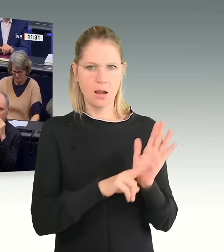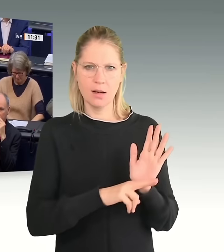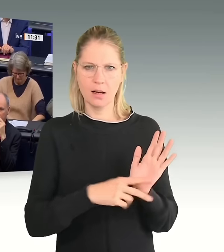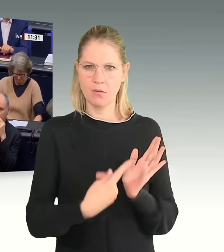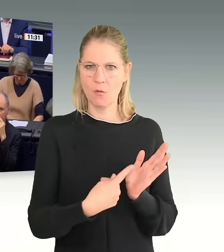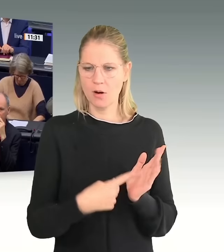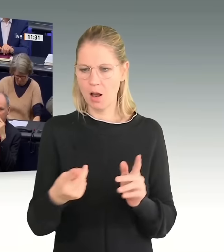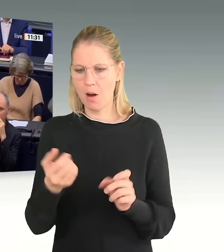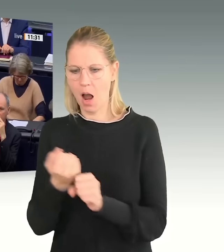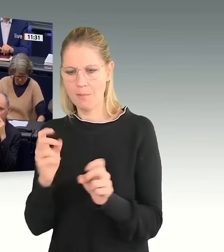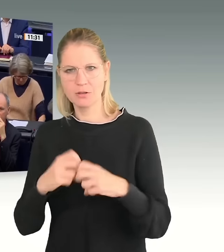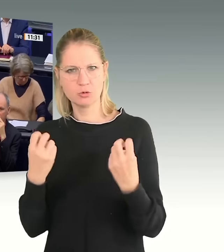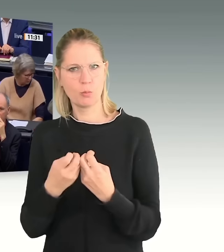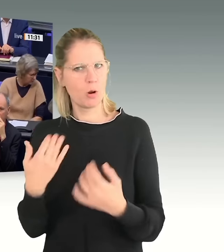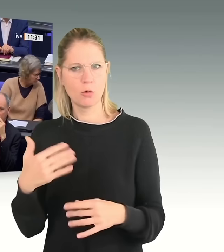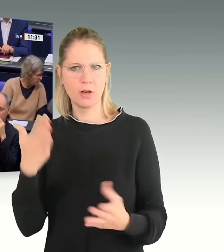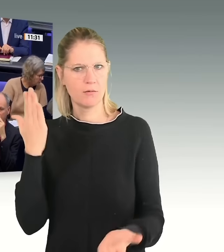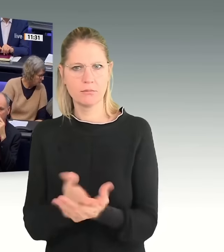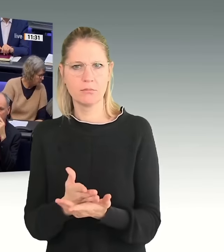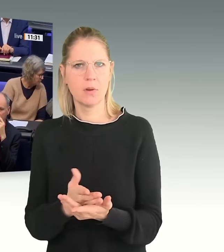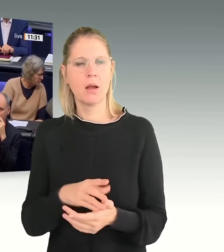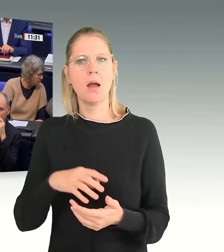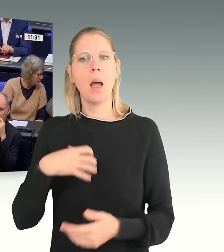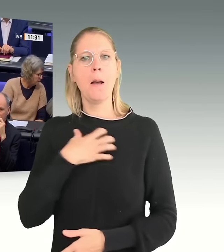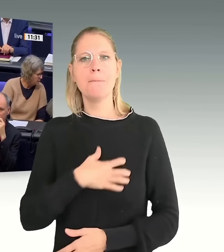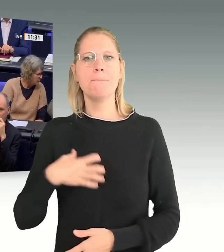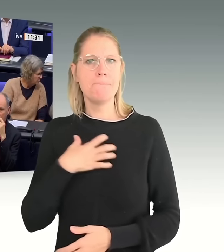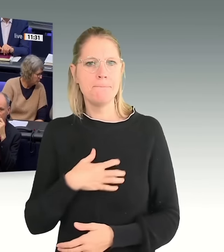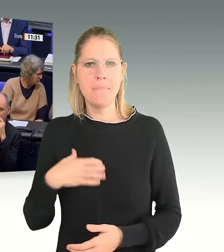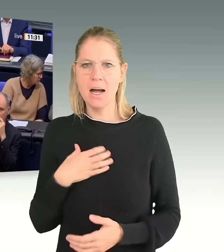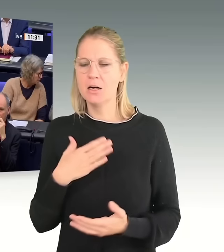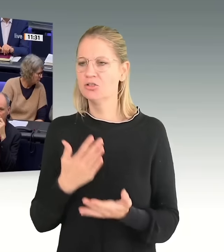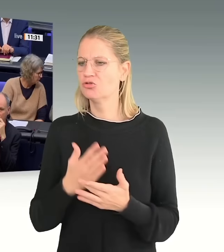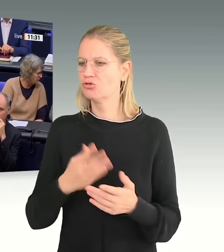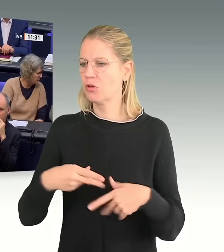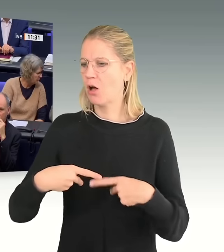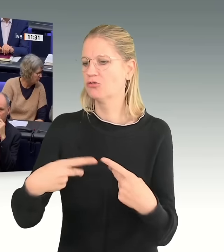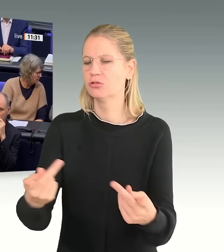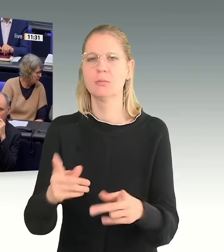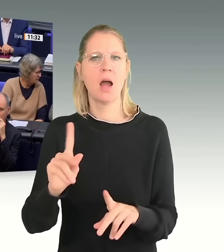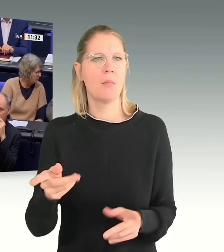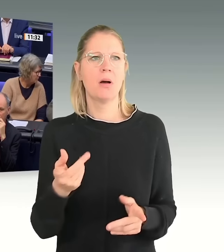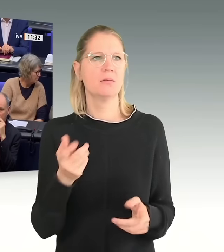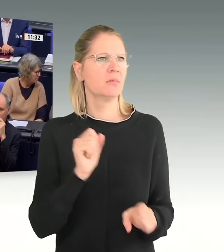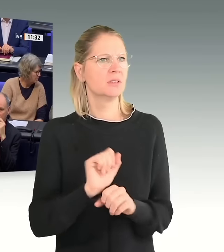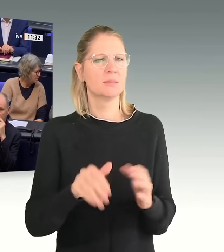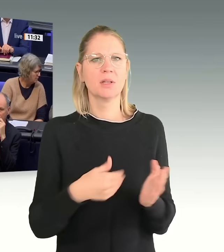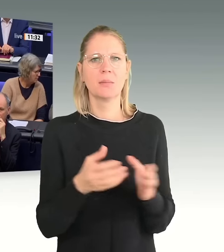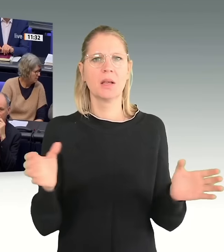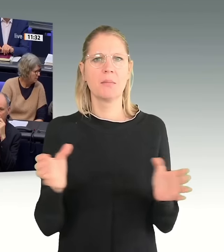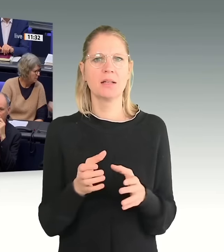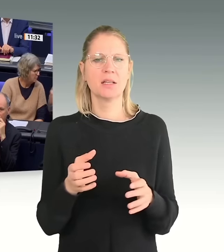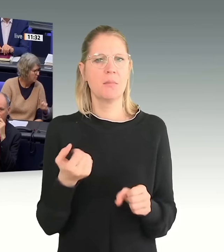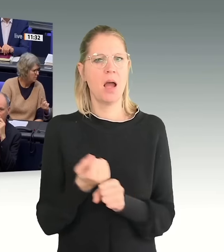ist. Bayern hat es längst ausgeschrieben, obwohl es eine gemeinsame Arbeitsgruppe aller Länder gibt. Also, wo ist da das